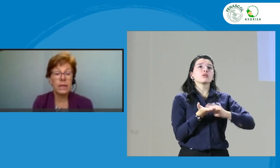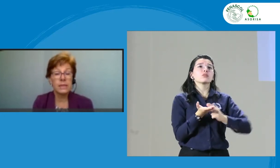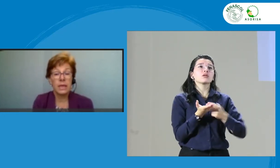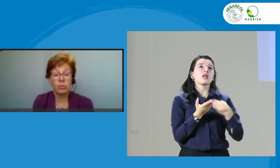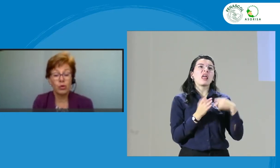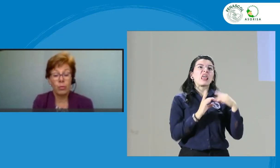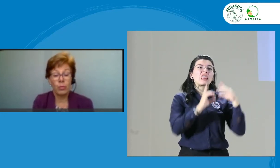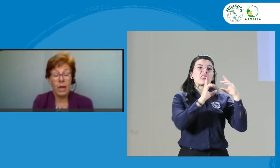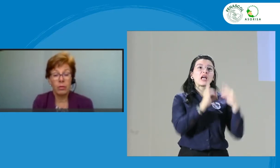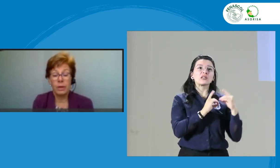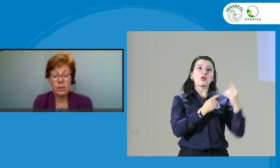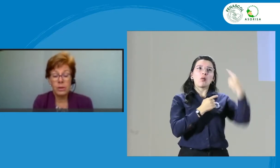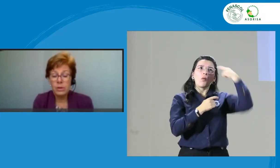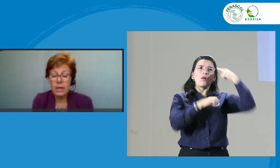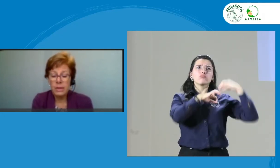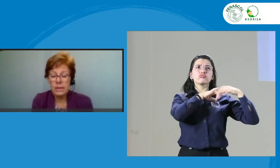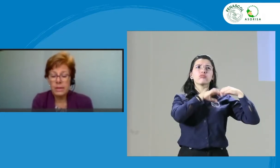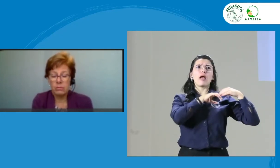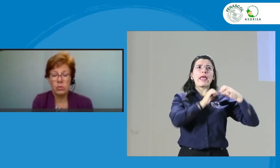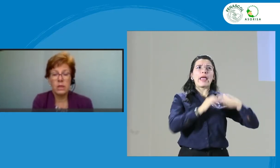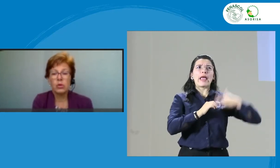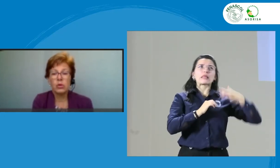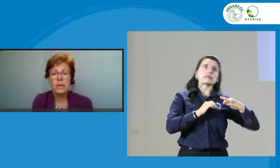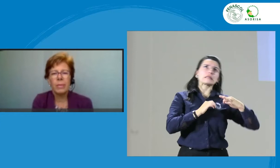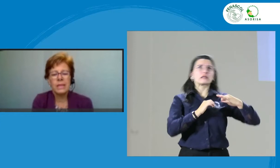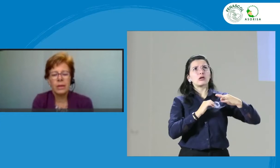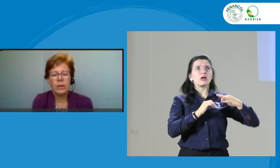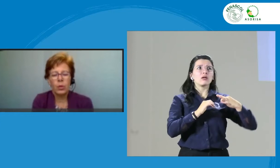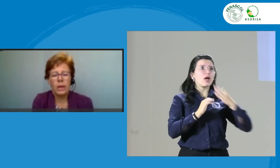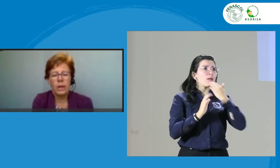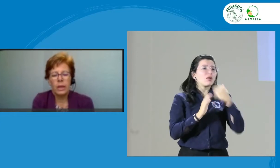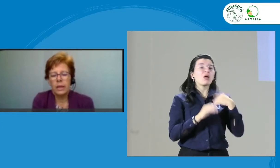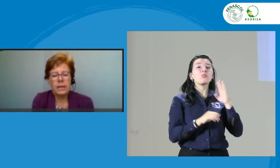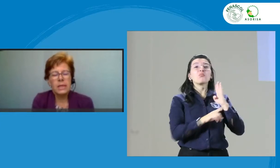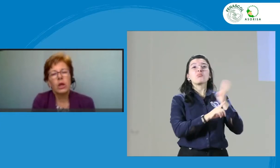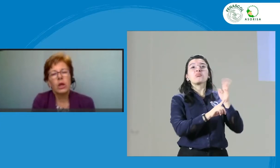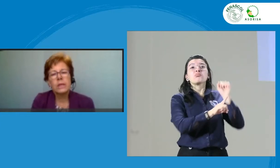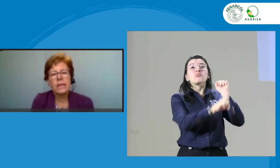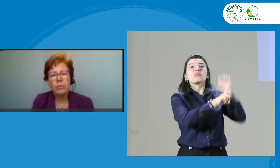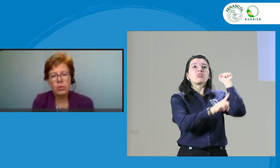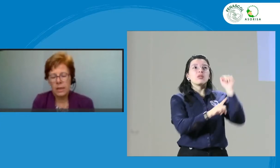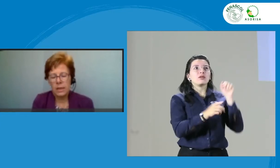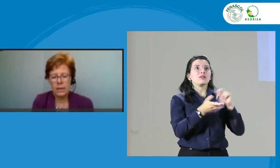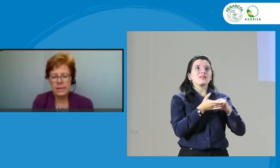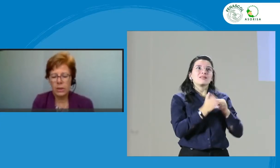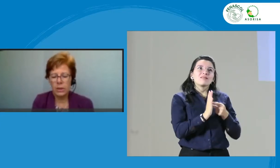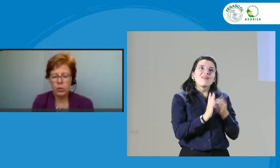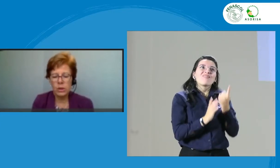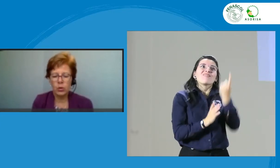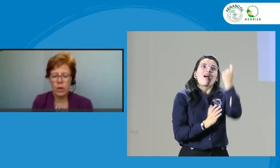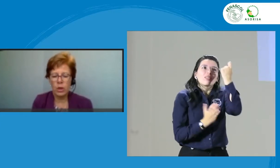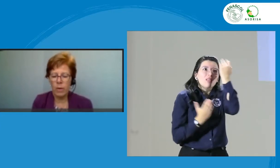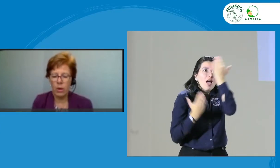que hemos tomado, eso es gravísimo. Si eso está pasando, quiere decir que no estamos analizando nuestro trabajo.